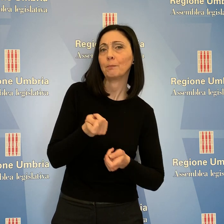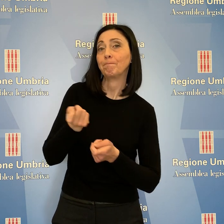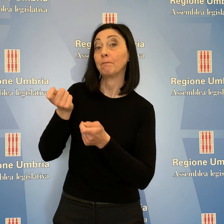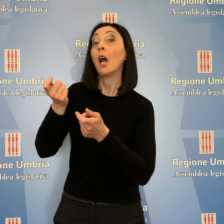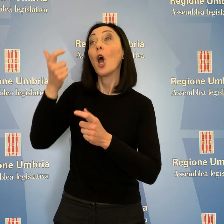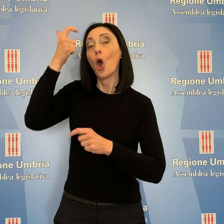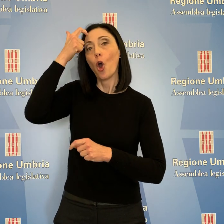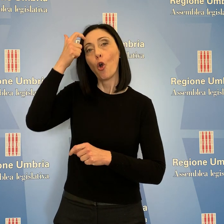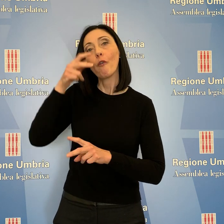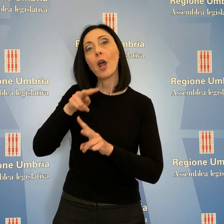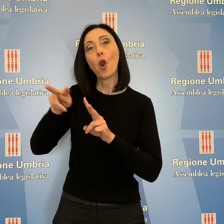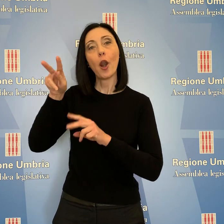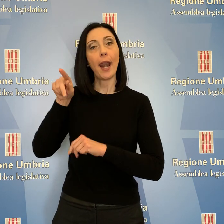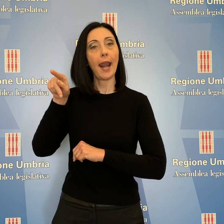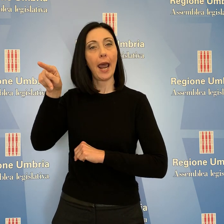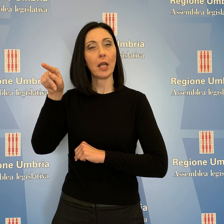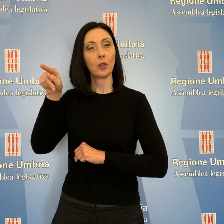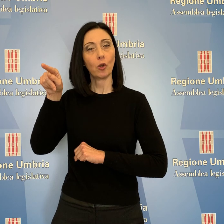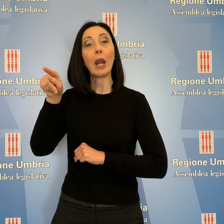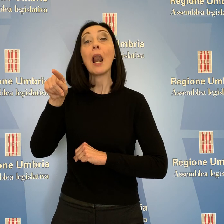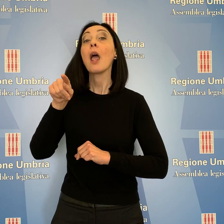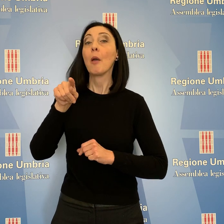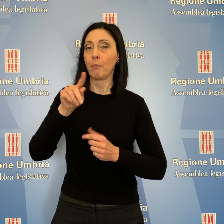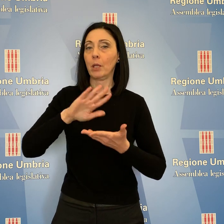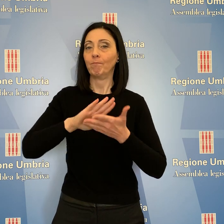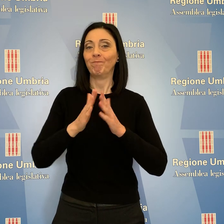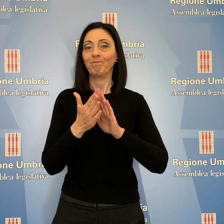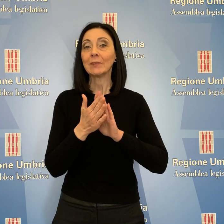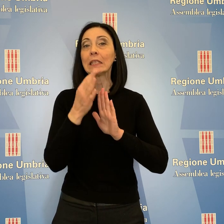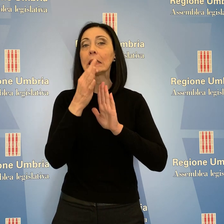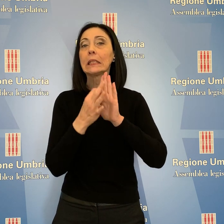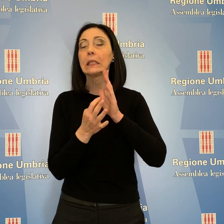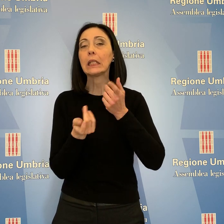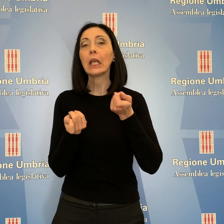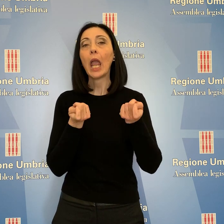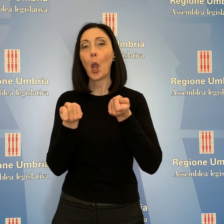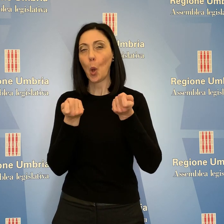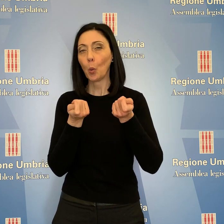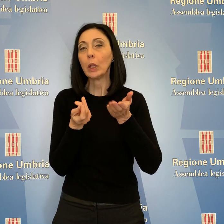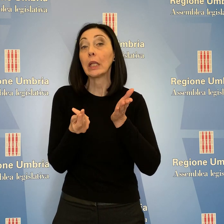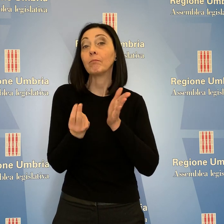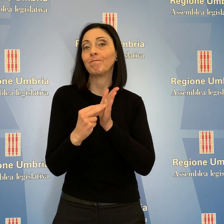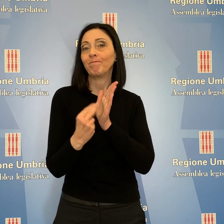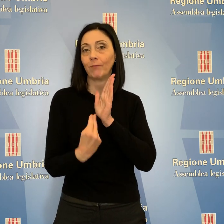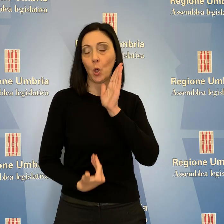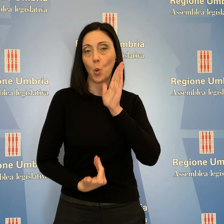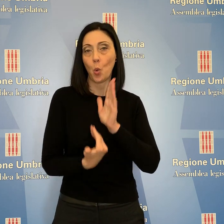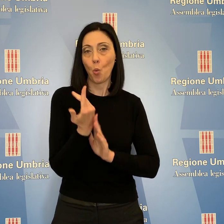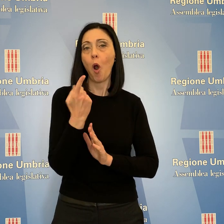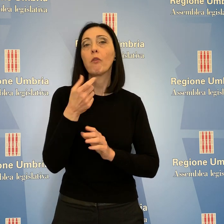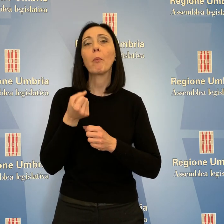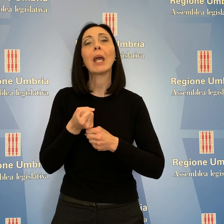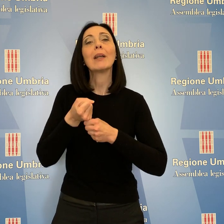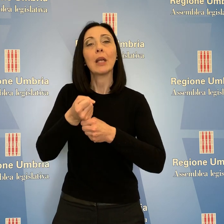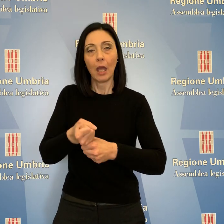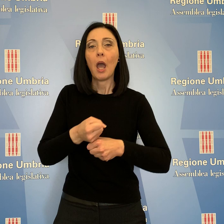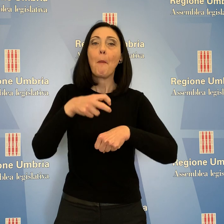verso il Governo nazionale per aggiornare i protocolli e linee guida per la presa in carico domiciliare da parte di medici di medicina